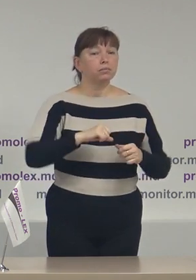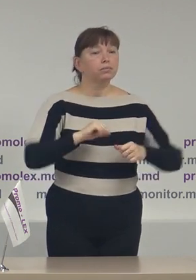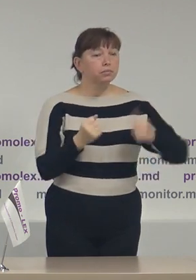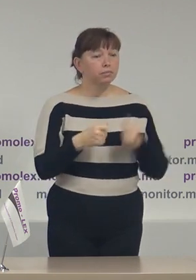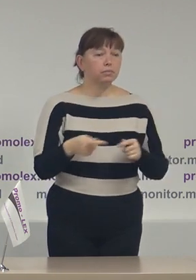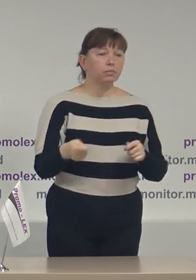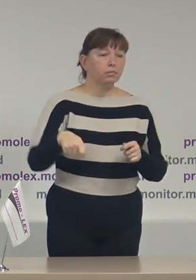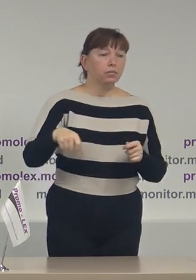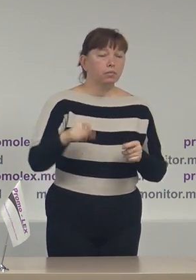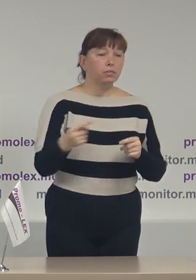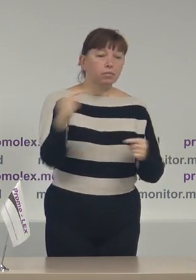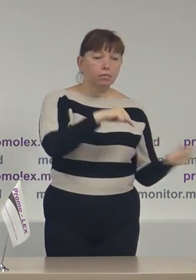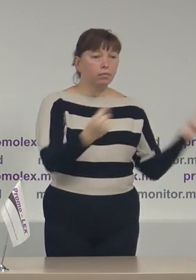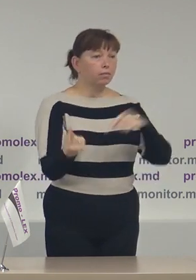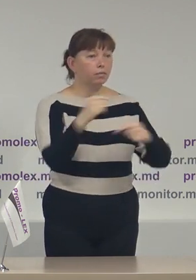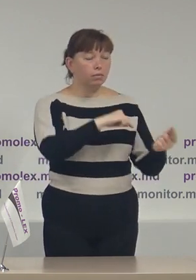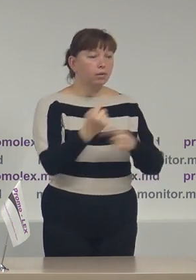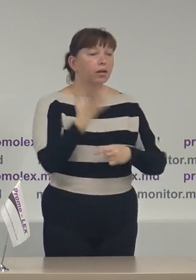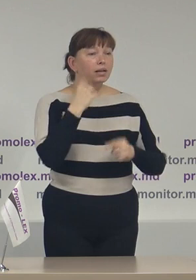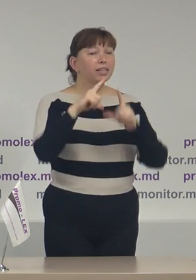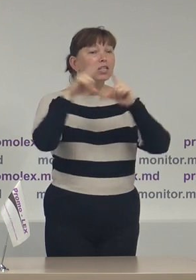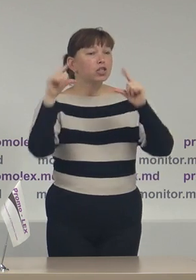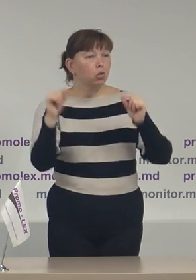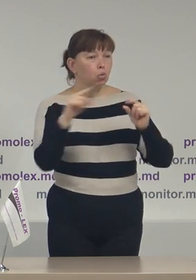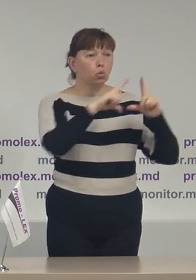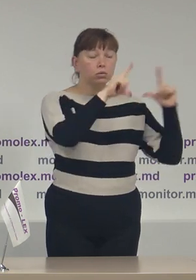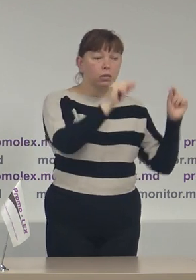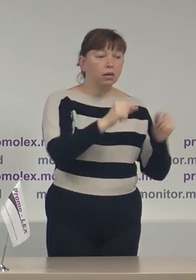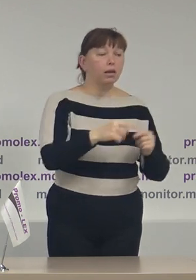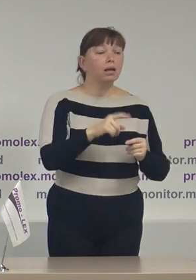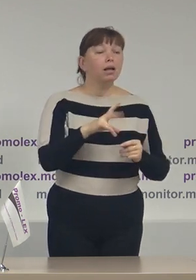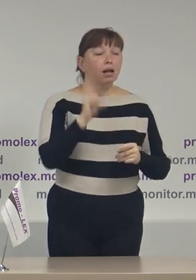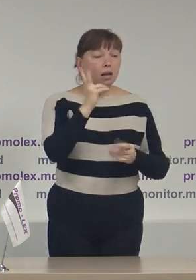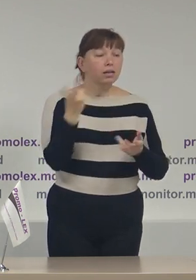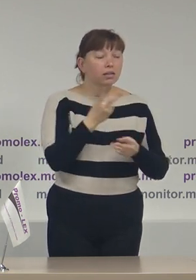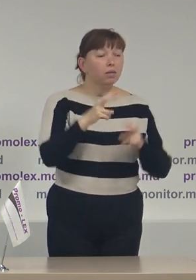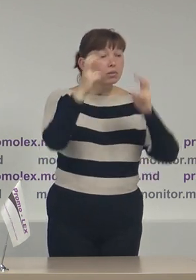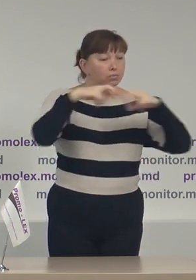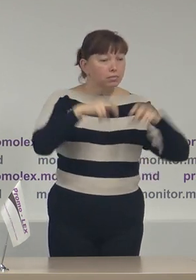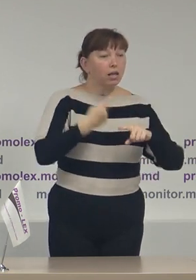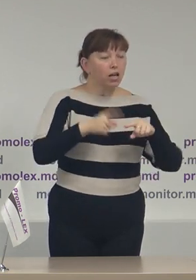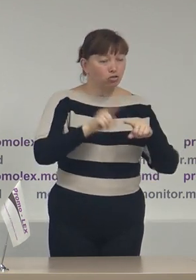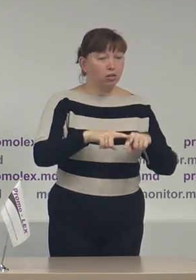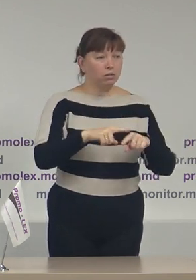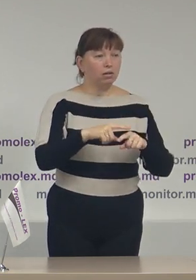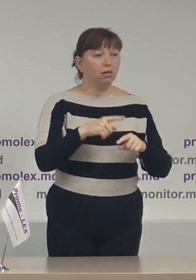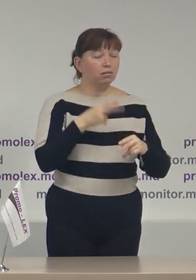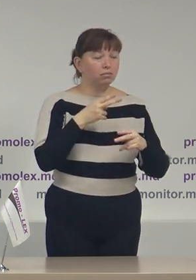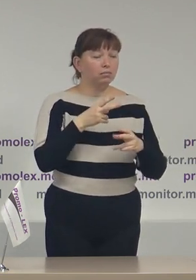atunci când instituțiile implicate în solucționarea litigiilor electorale își declină